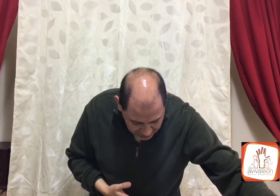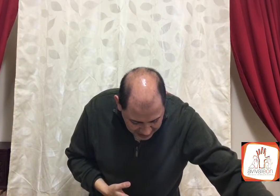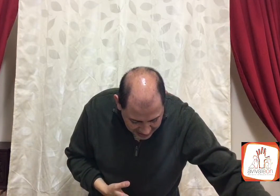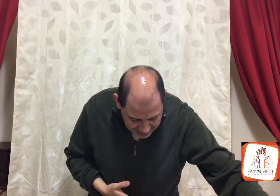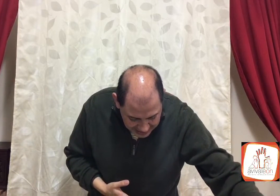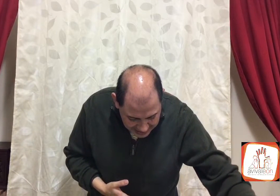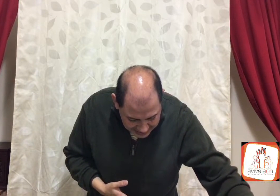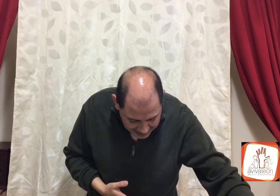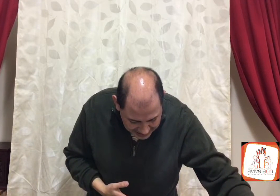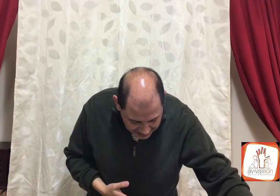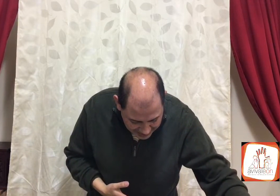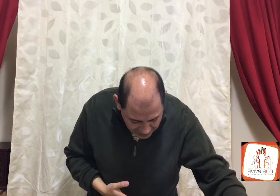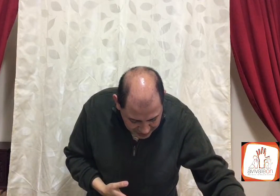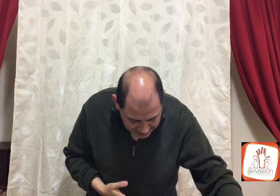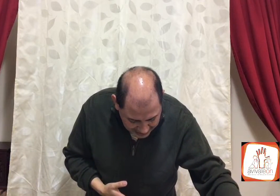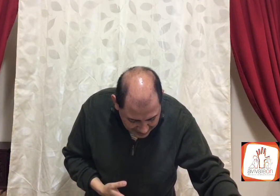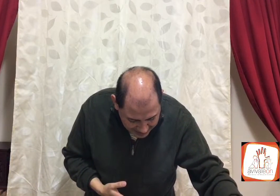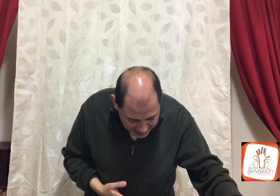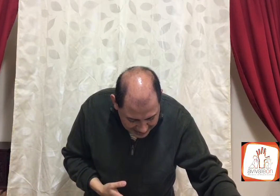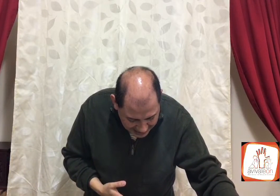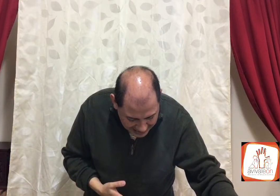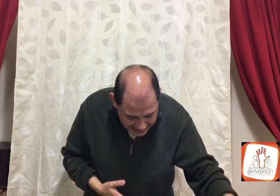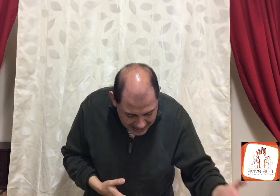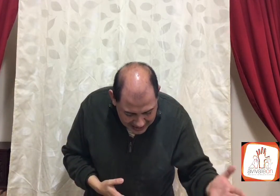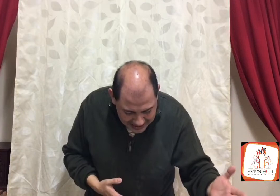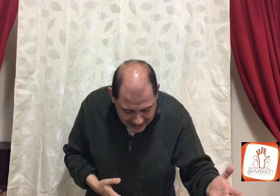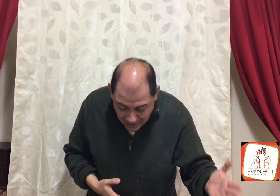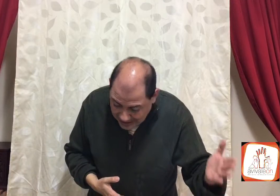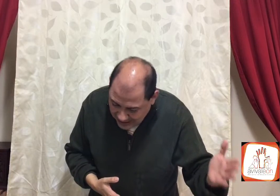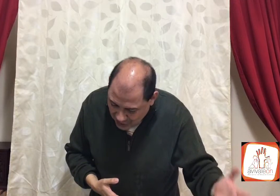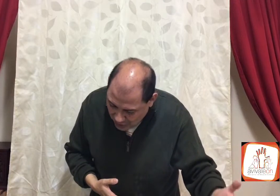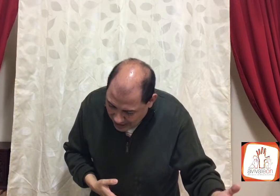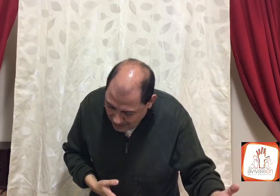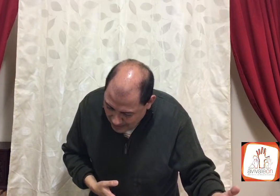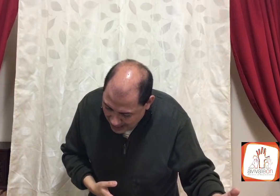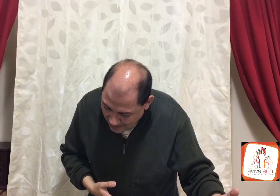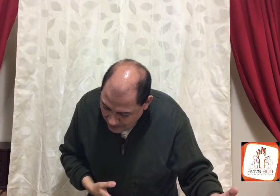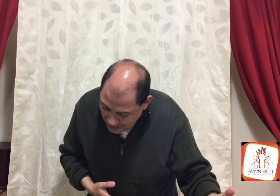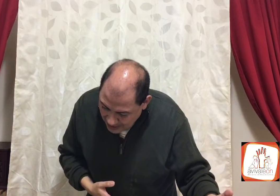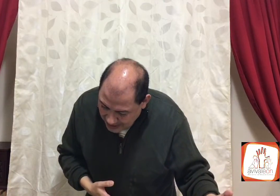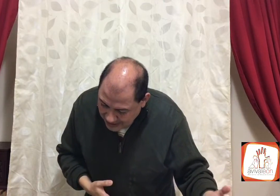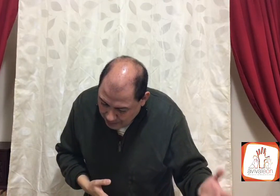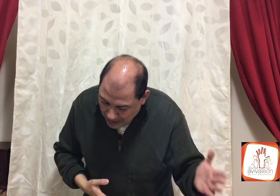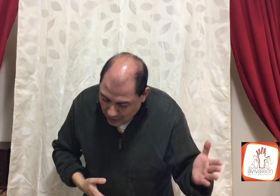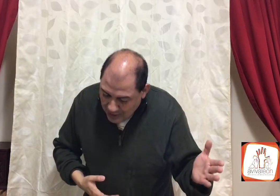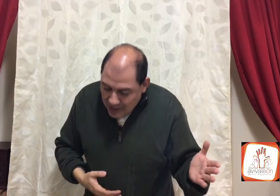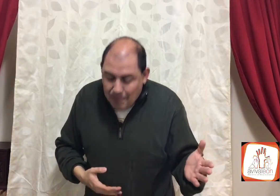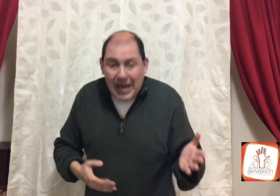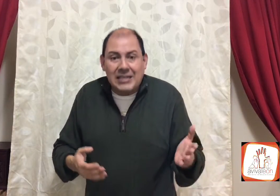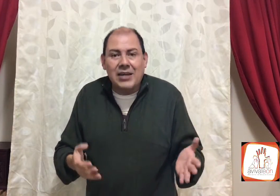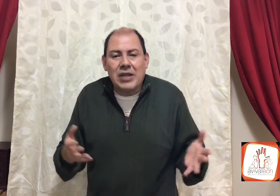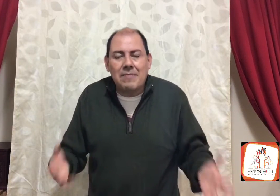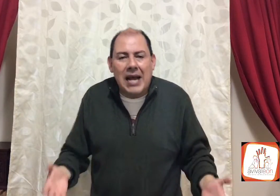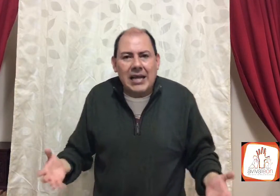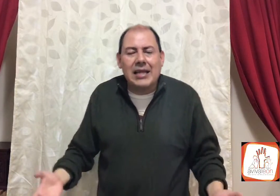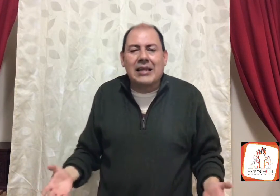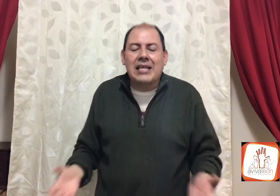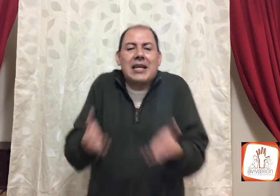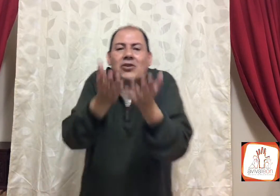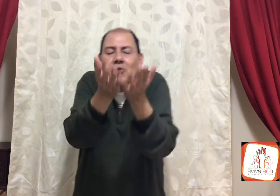no sé, dice, en el verso, dice que va a dedicar, el dinero al señor, la mamá, dice, pero, para hacer una imagen, detalla, eso no